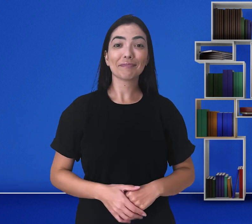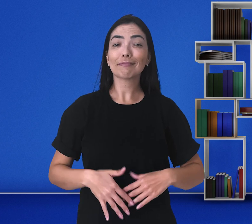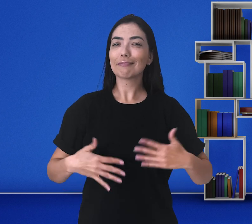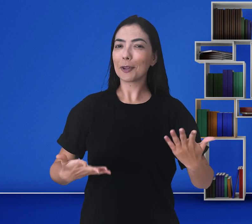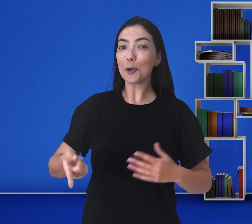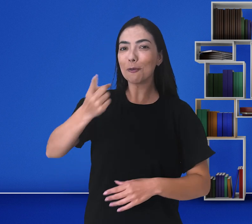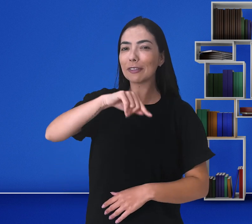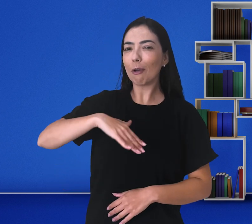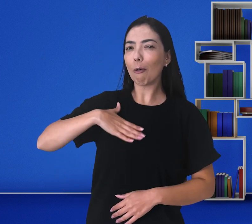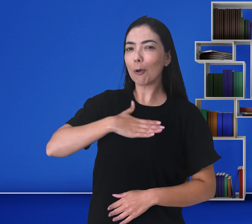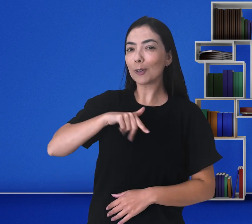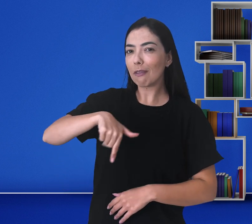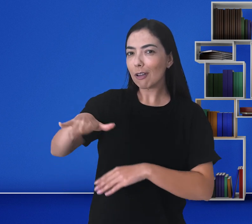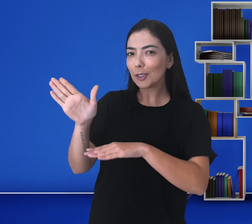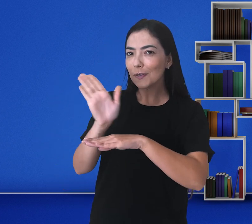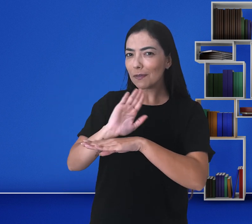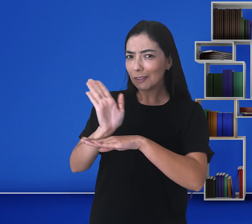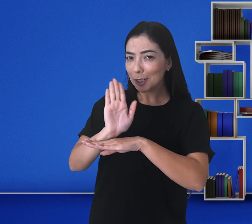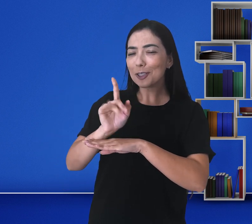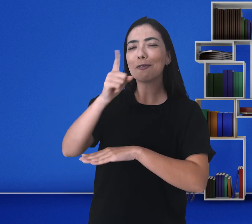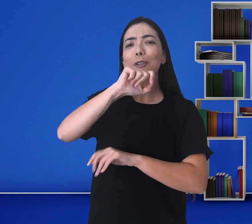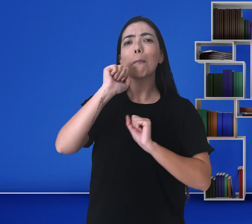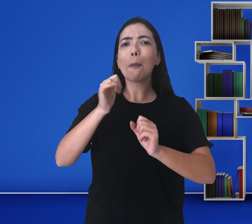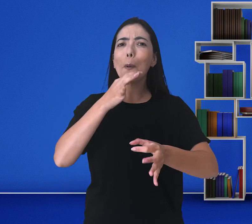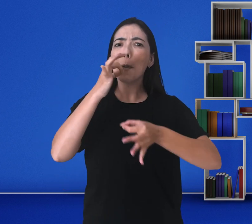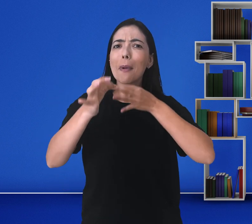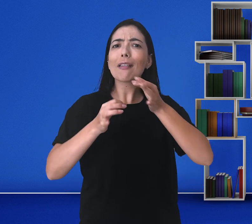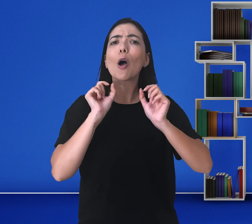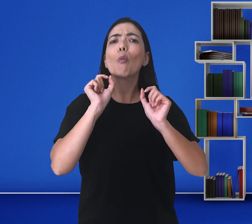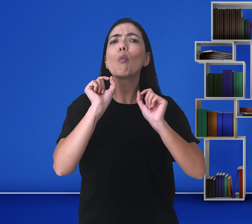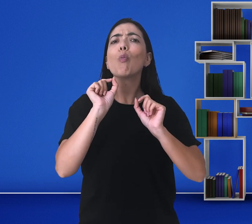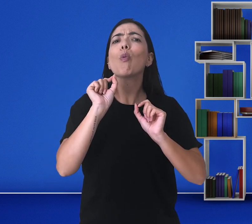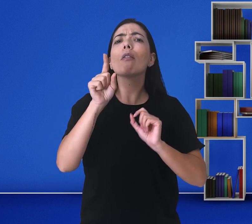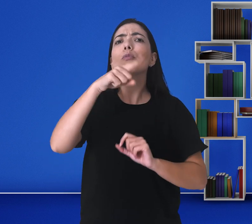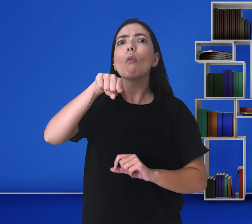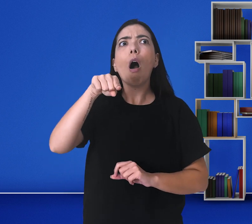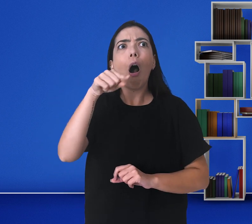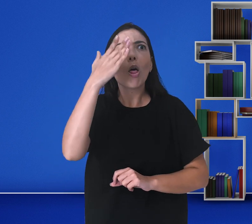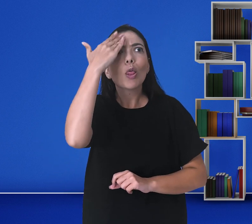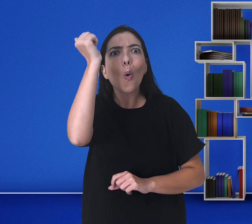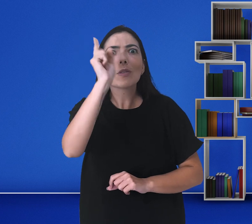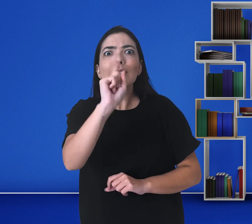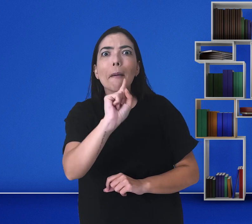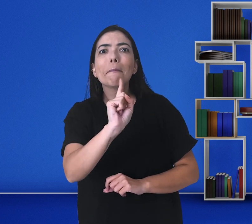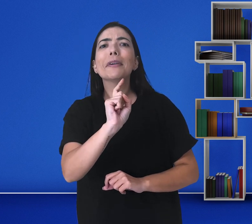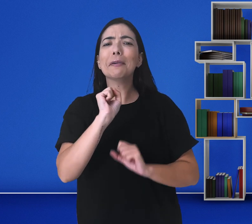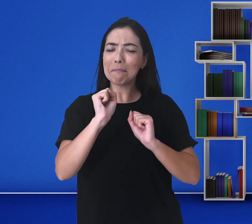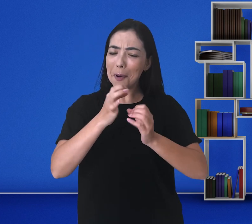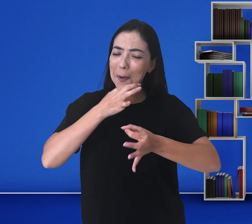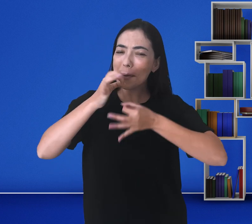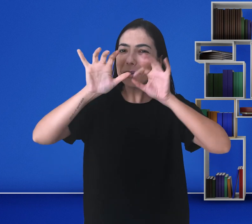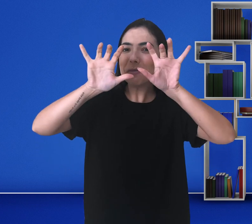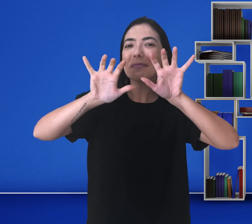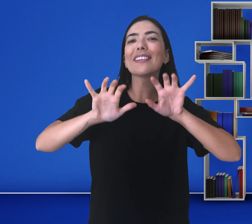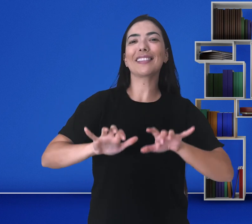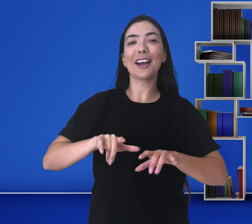E agora, me digam aqui, se vocês gostaram desse vídeo e se existe algo que vocês não sabiam, ok?